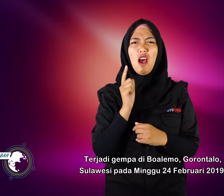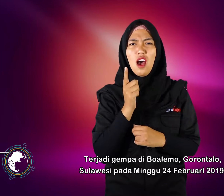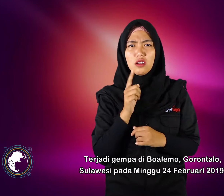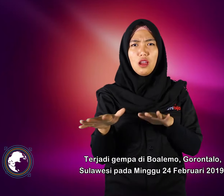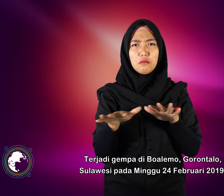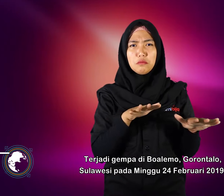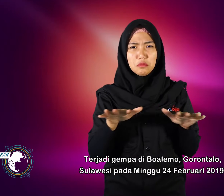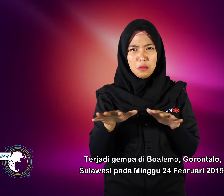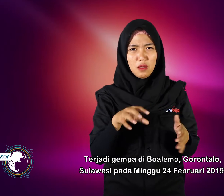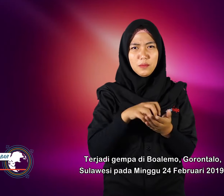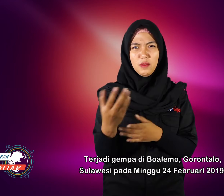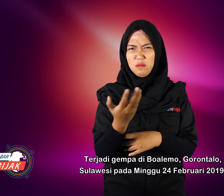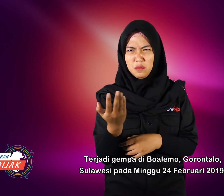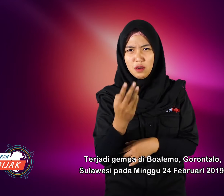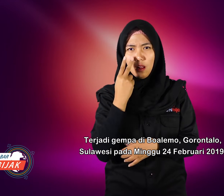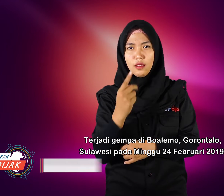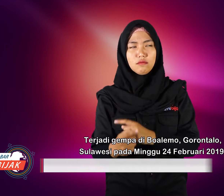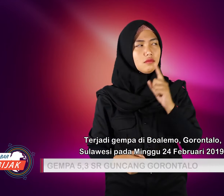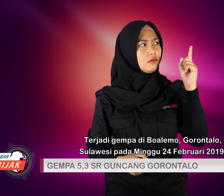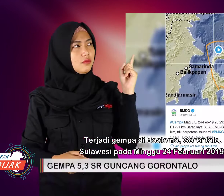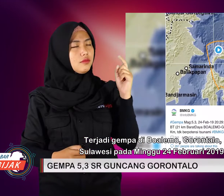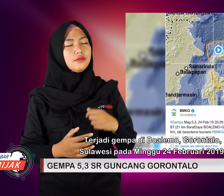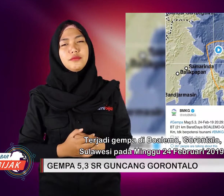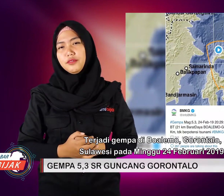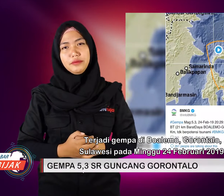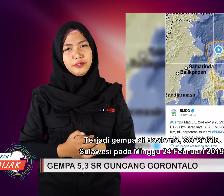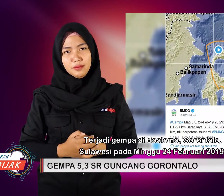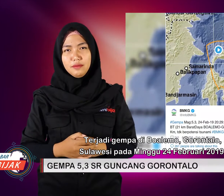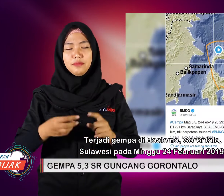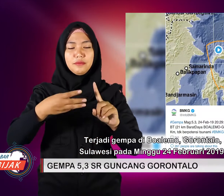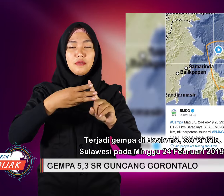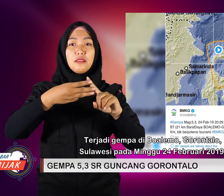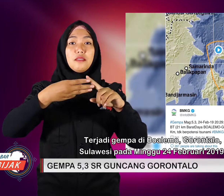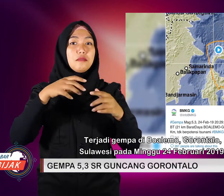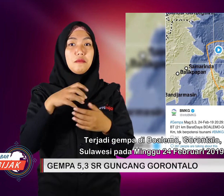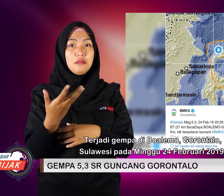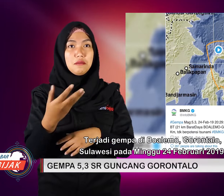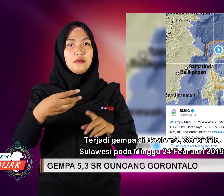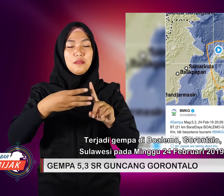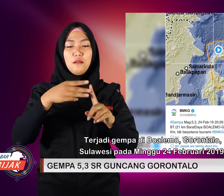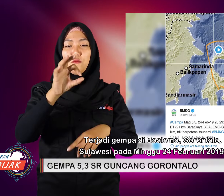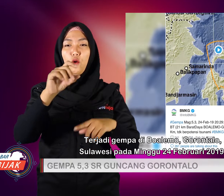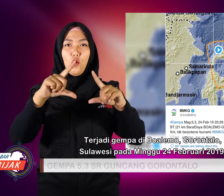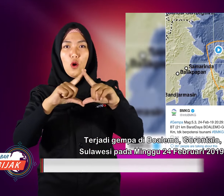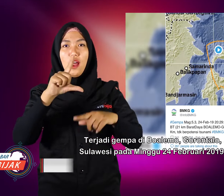Telah terjadi gempa di Boalemo, Gorontalo, Sulawesi pada hari Minggu